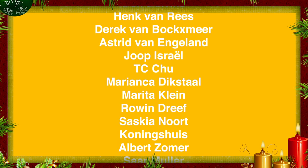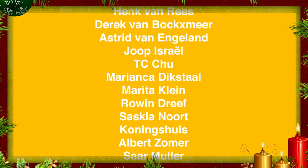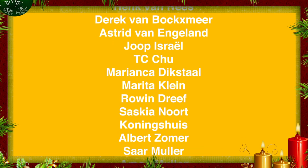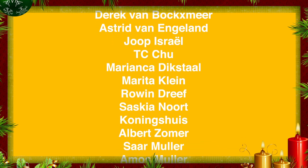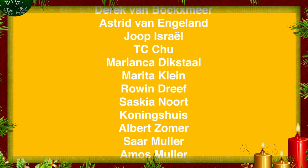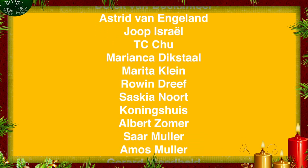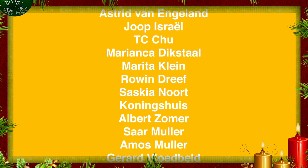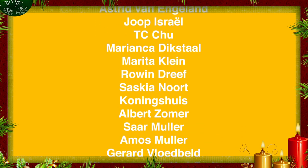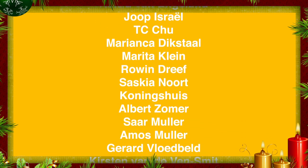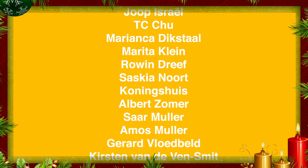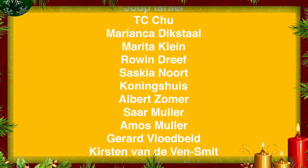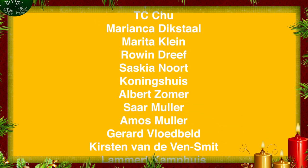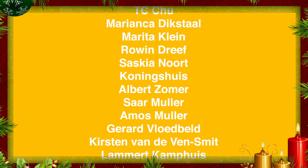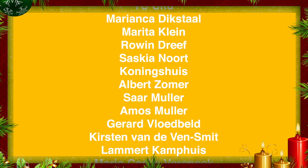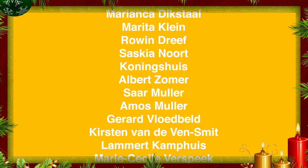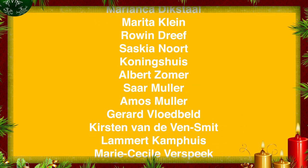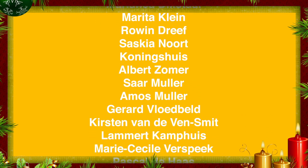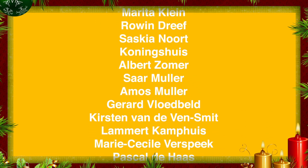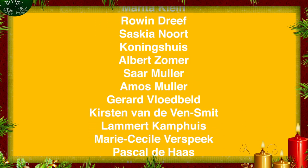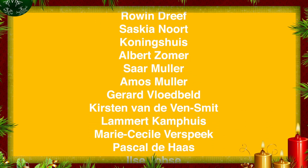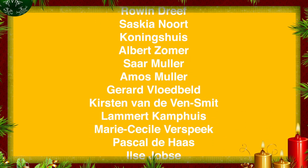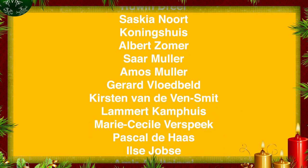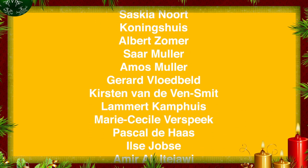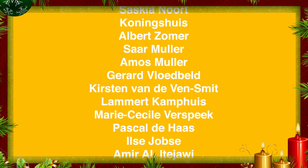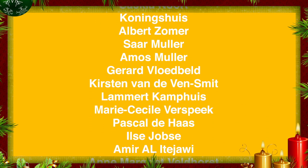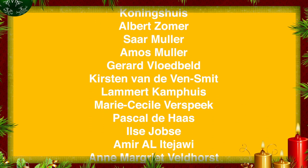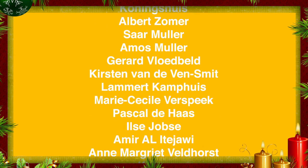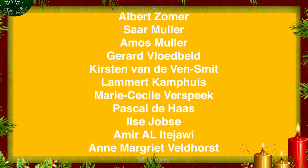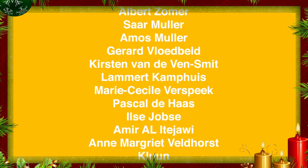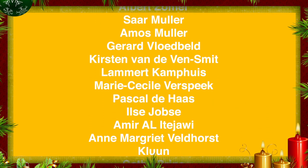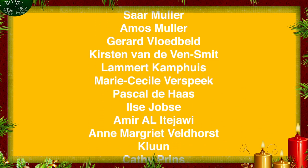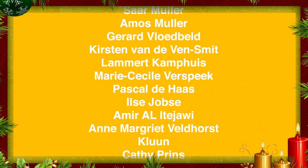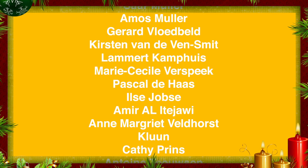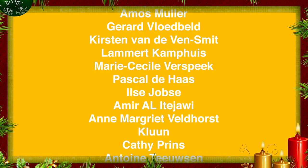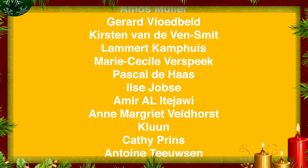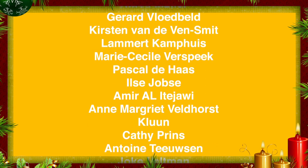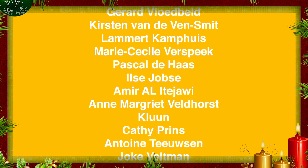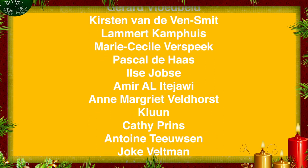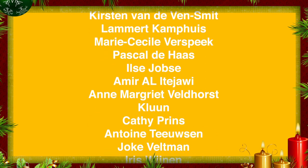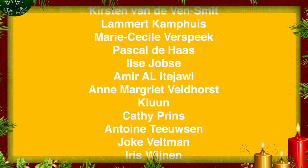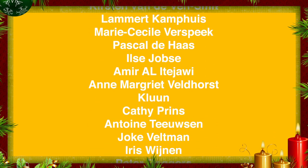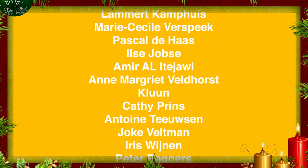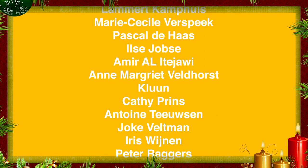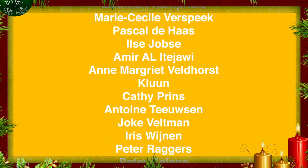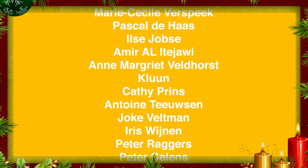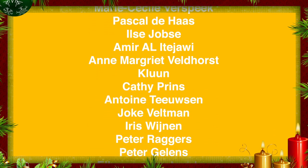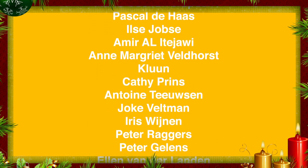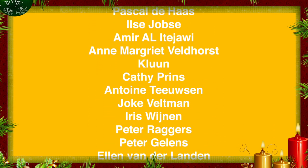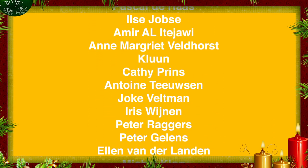werd mede door jou een jaar vol mogelijkheden. Je gaf iets moois van jezelf. Wij